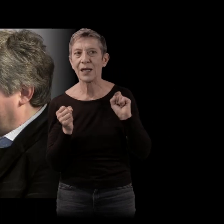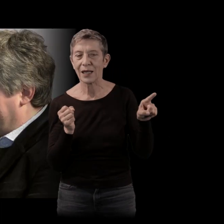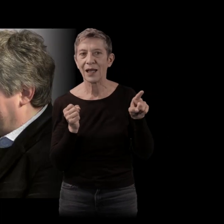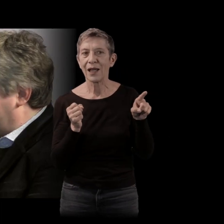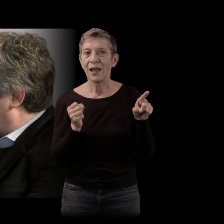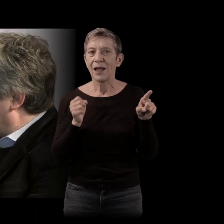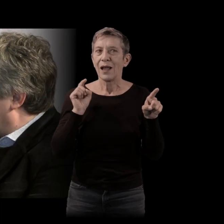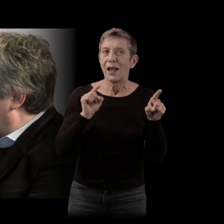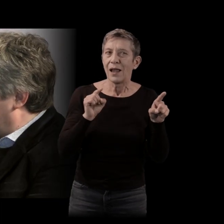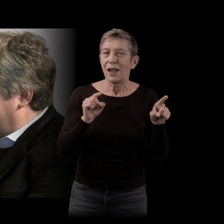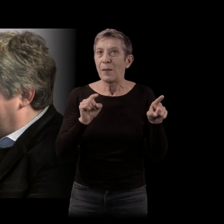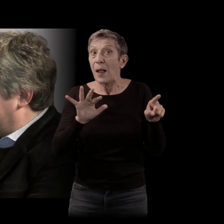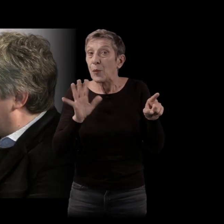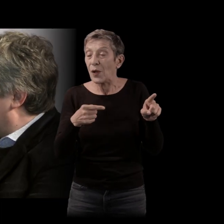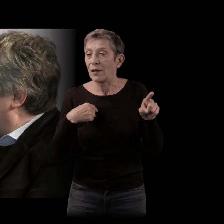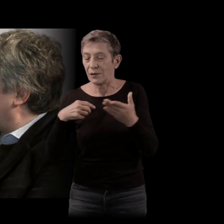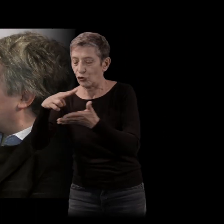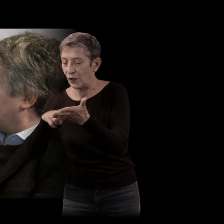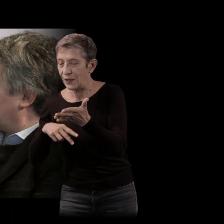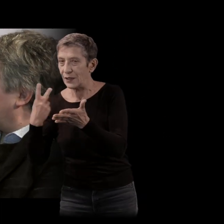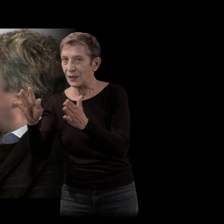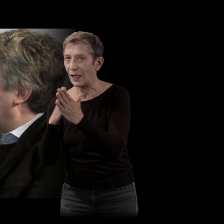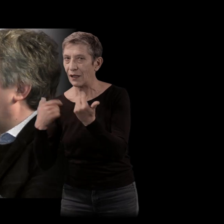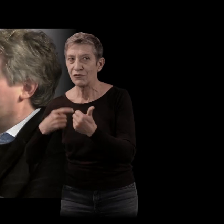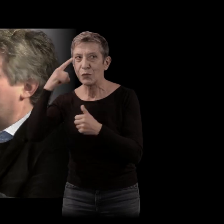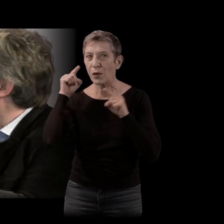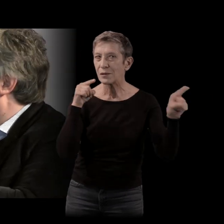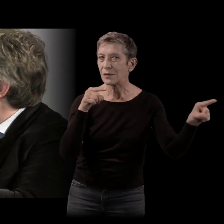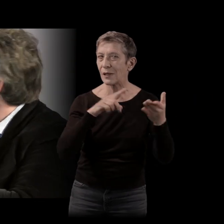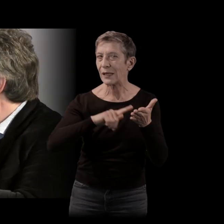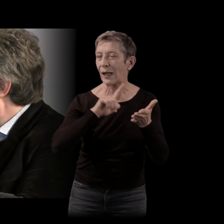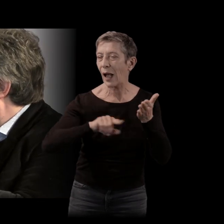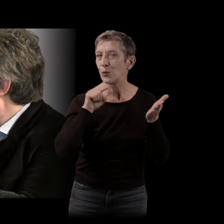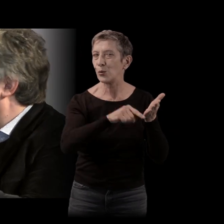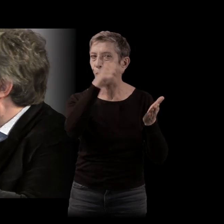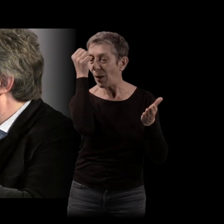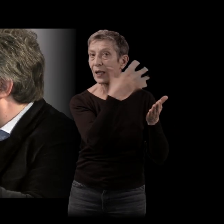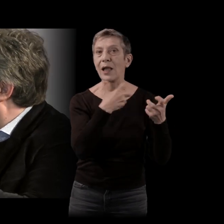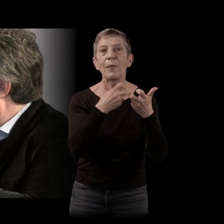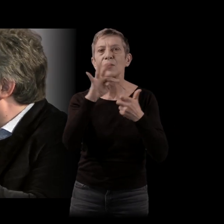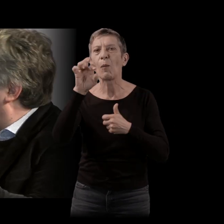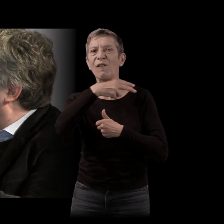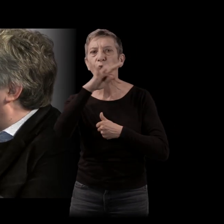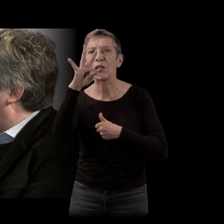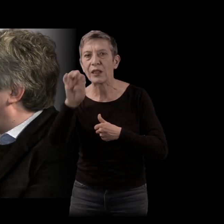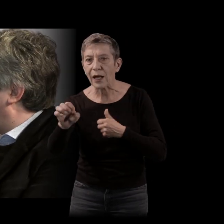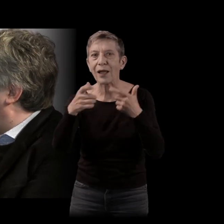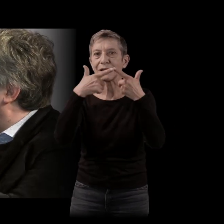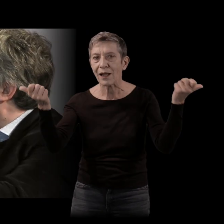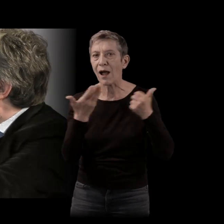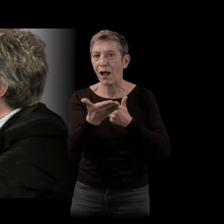américaine sociale en vous lisant. Est-ce que vous vous sentez proche de l'auteur, John Fante et d'autres, Brotigan et tout, enfin, toute cette grande littérature américaine